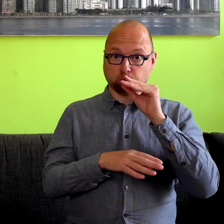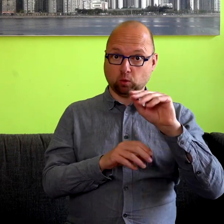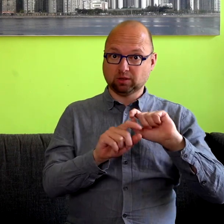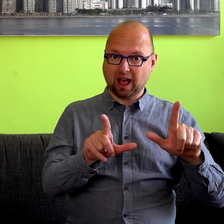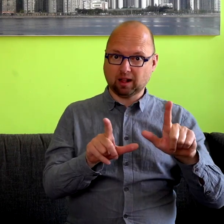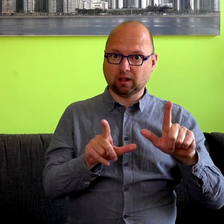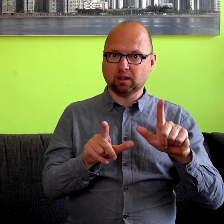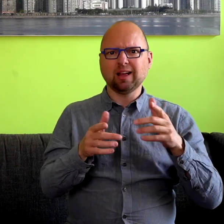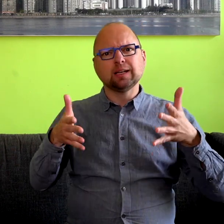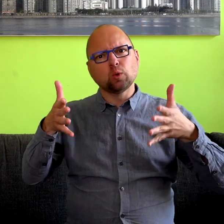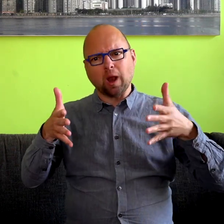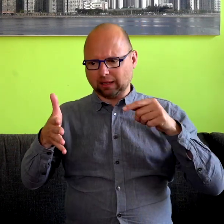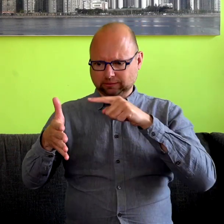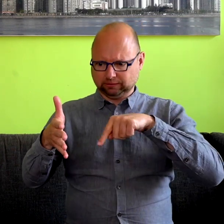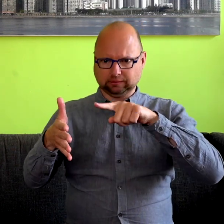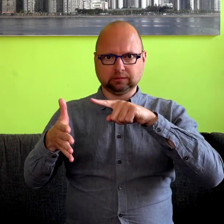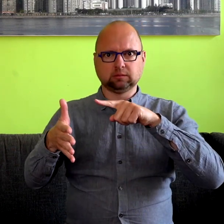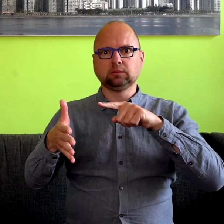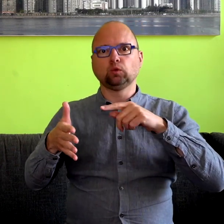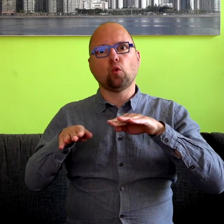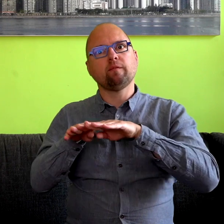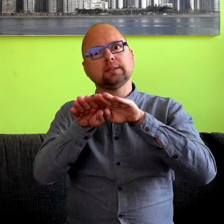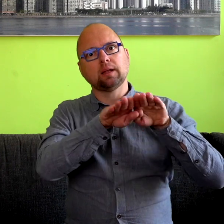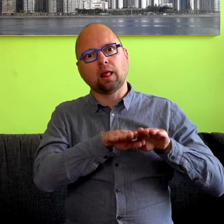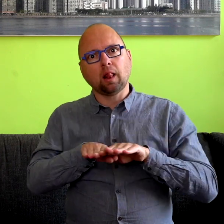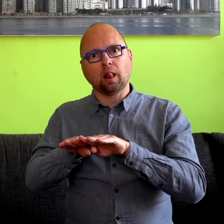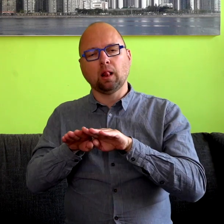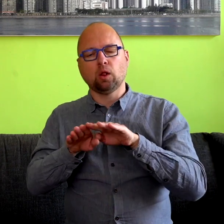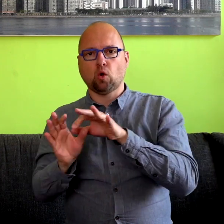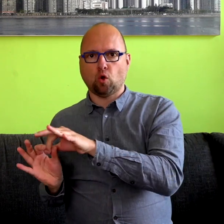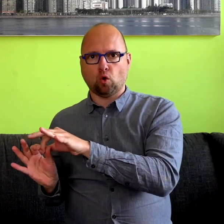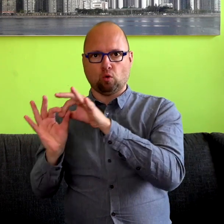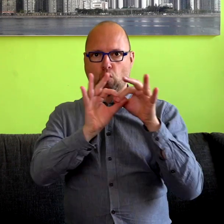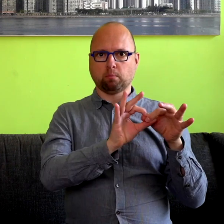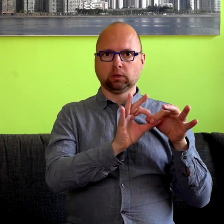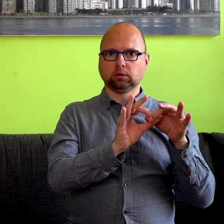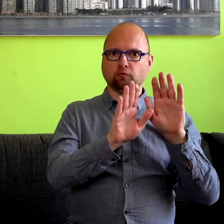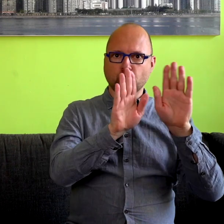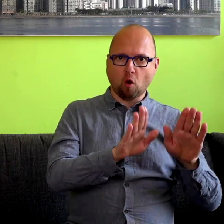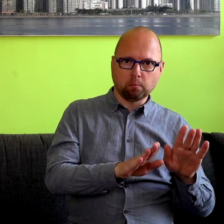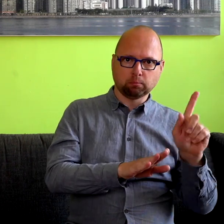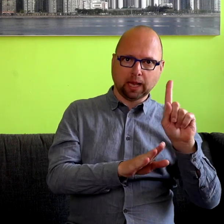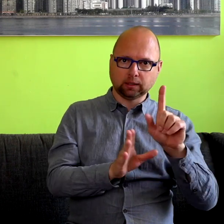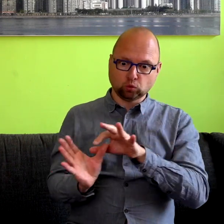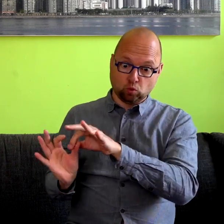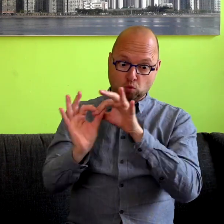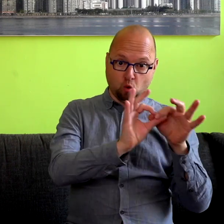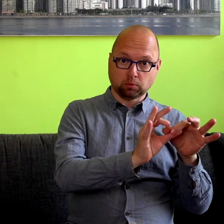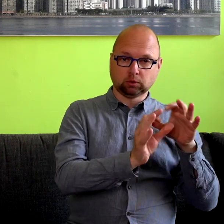universeel zijn. Die zijn gekoppeld, zowel in vorm als betekenis, aan de spreektaal, aan de